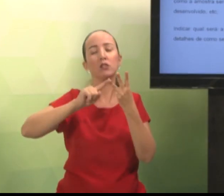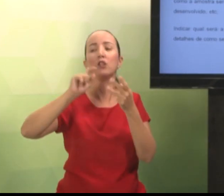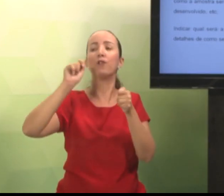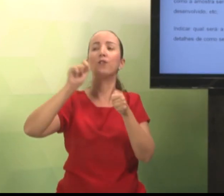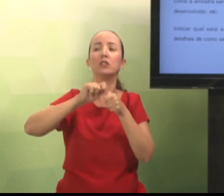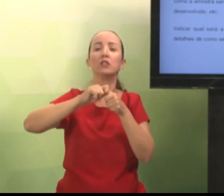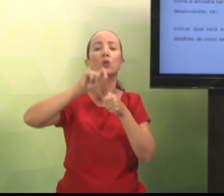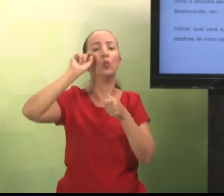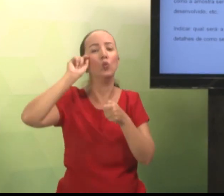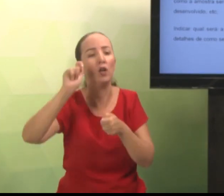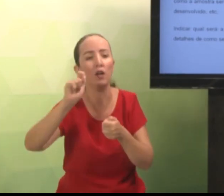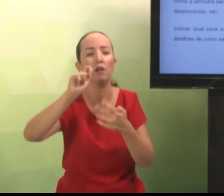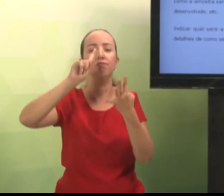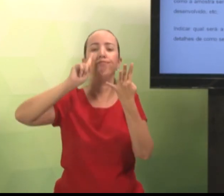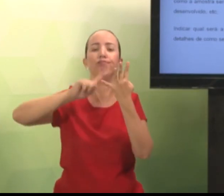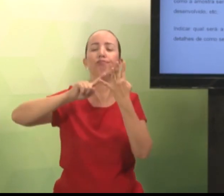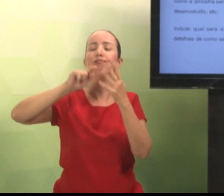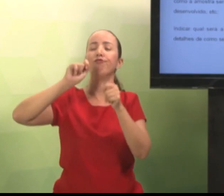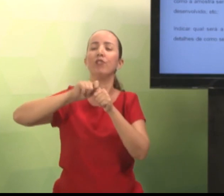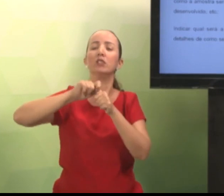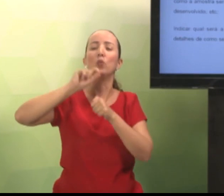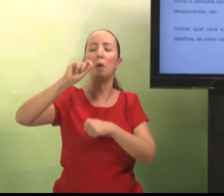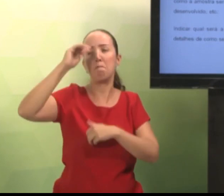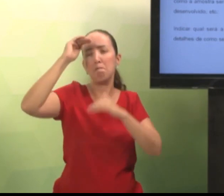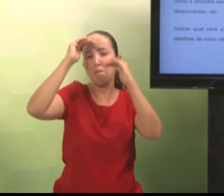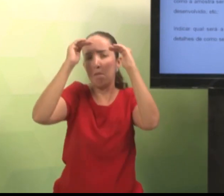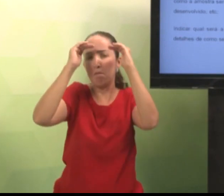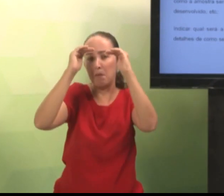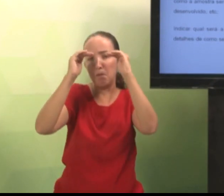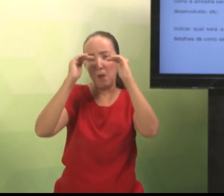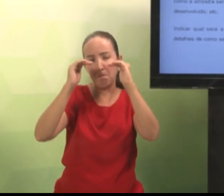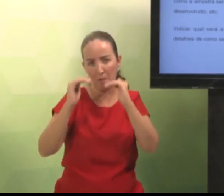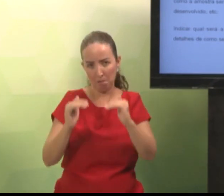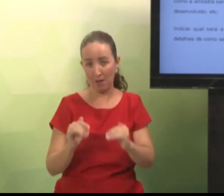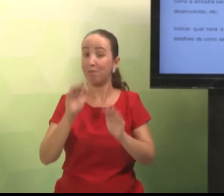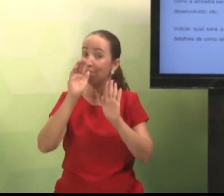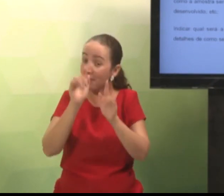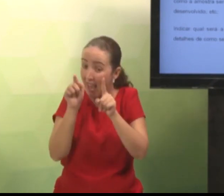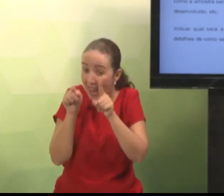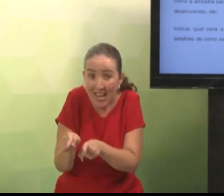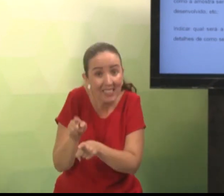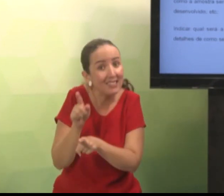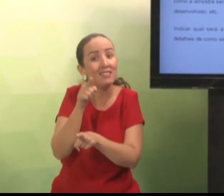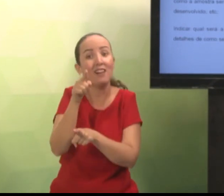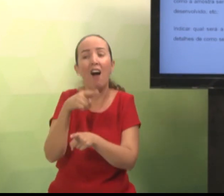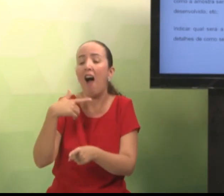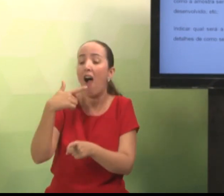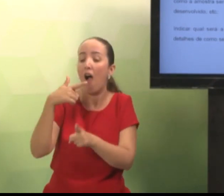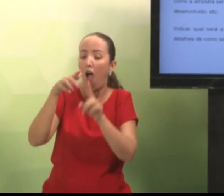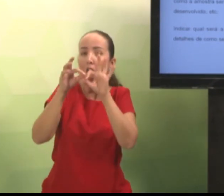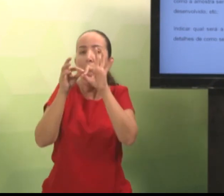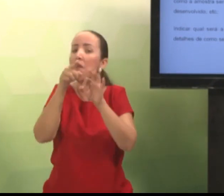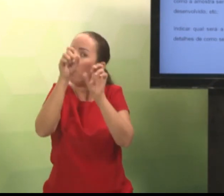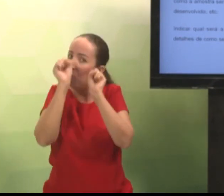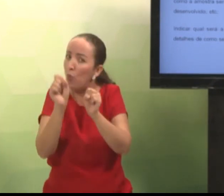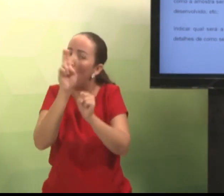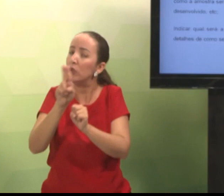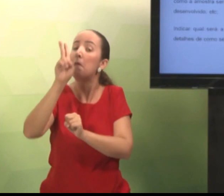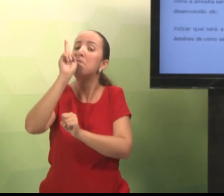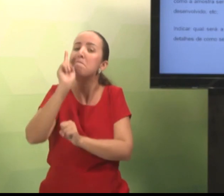que você fez. Segundo, o que você fez. Terceiro, quarto. Então, assim, você vai detalhar o passo a passo do que será feito.